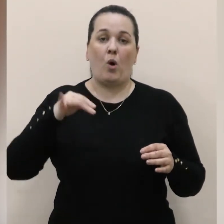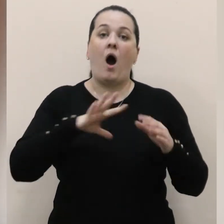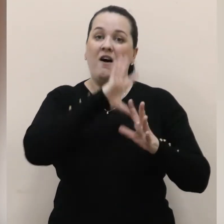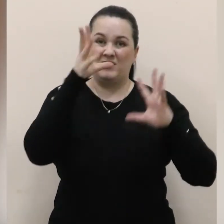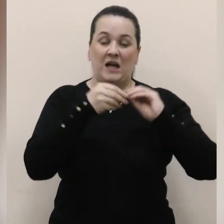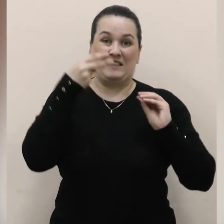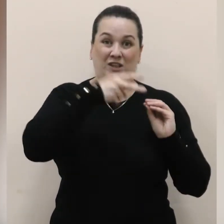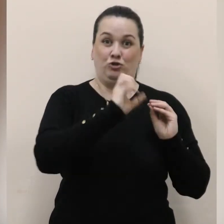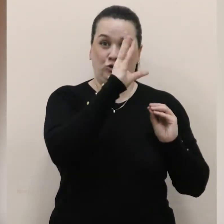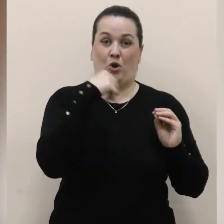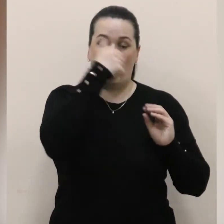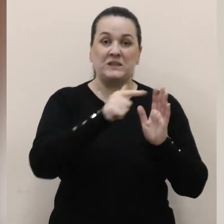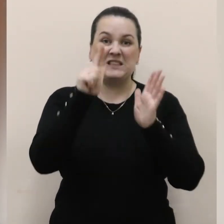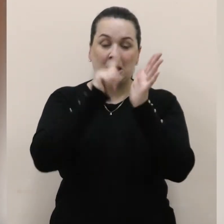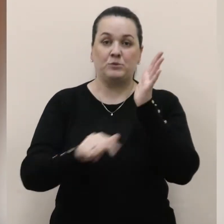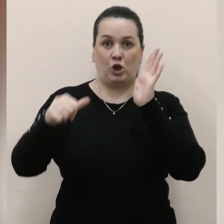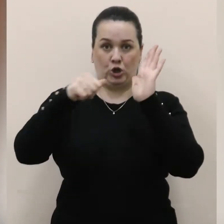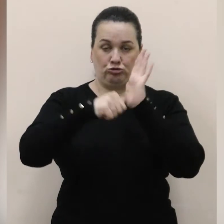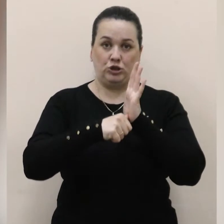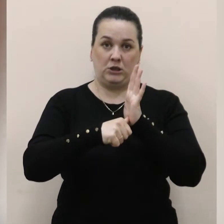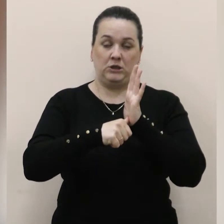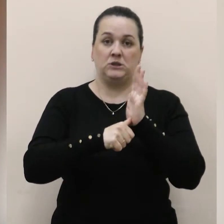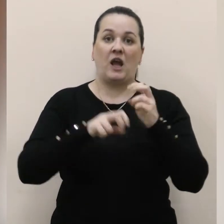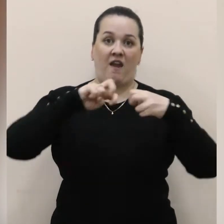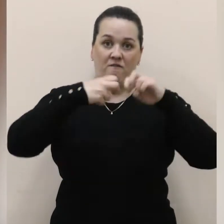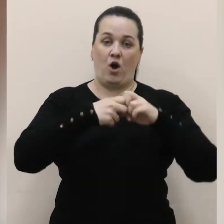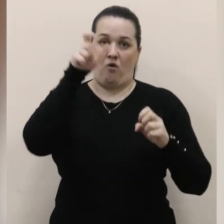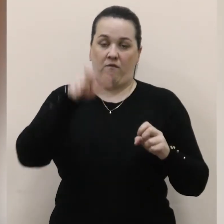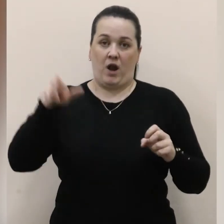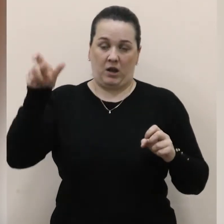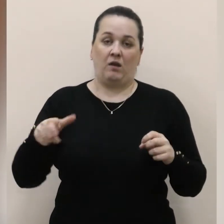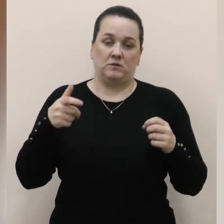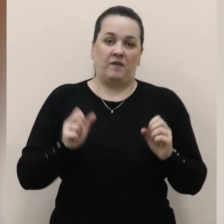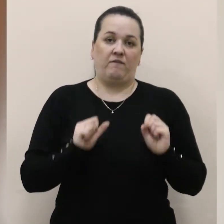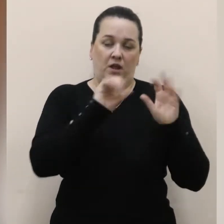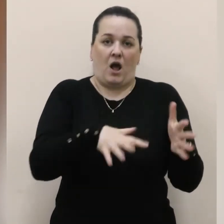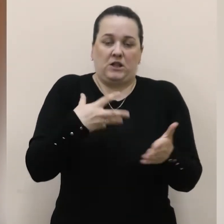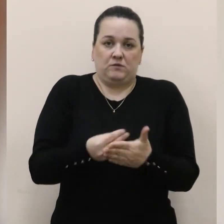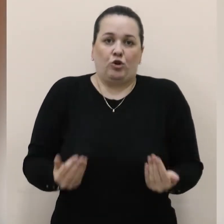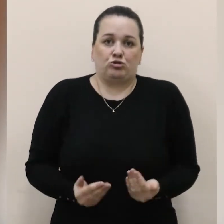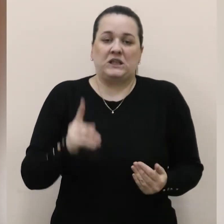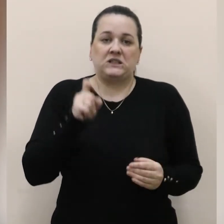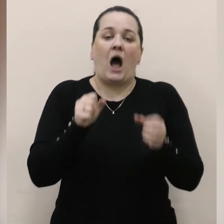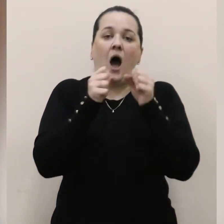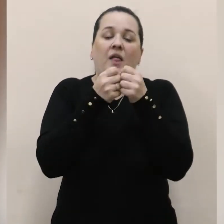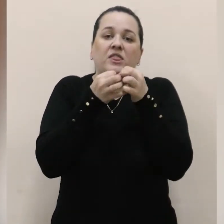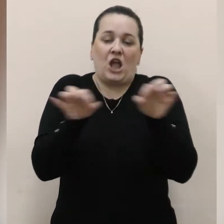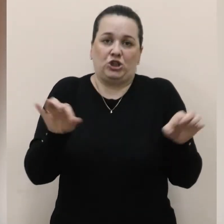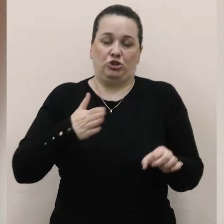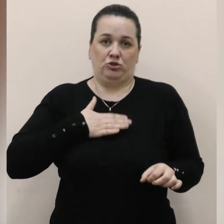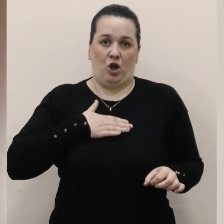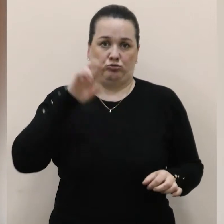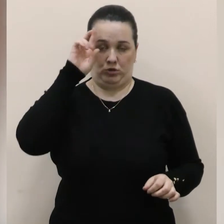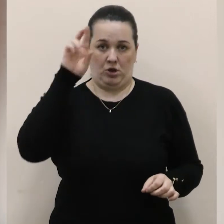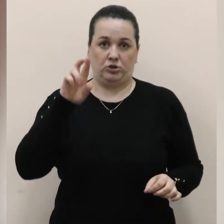року 76 івано-франківців віддали своє життя за незалежність нашої